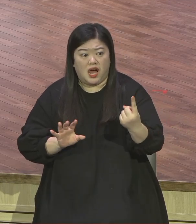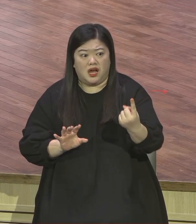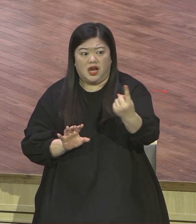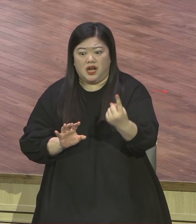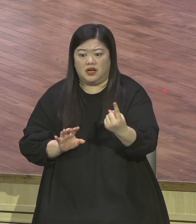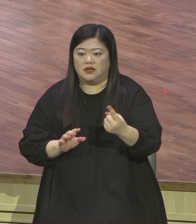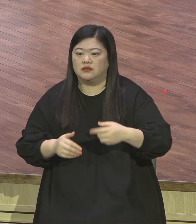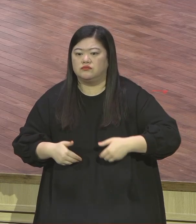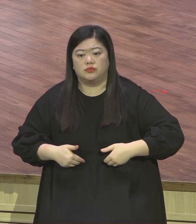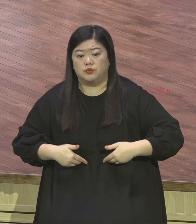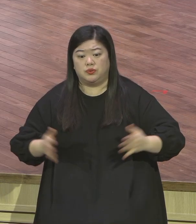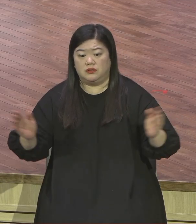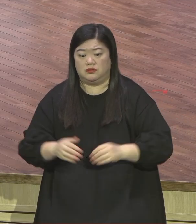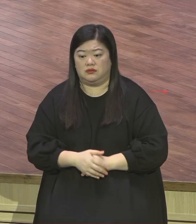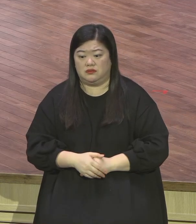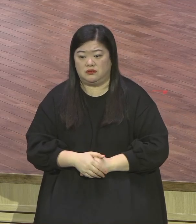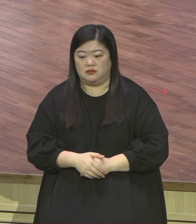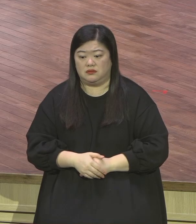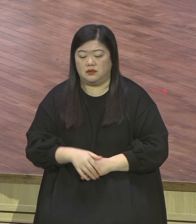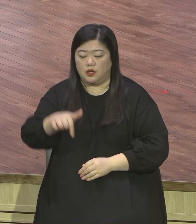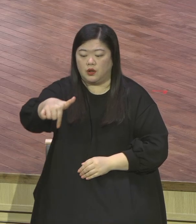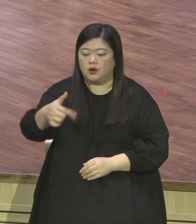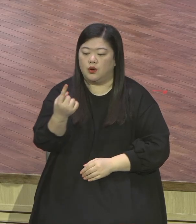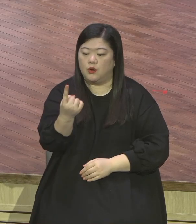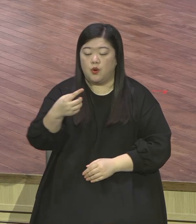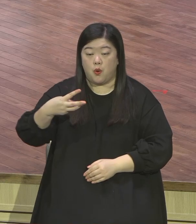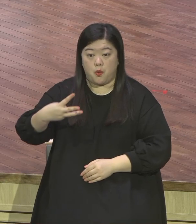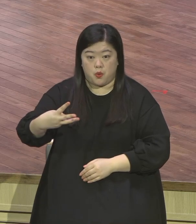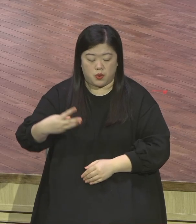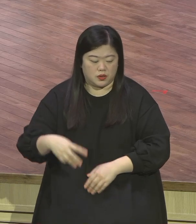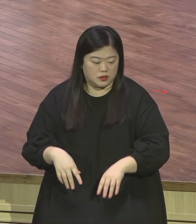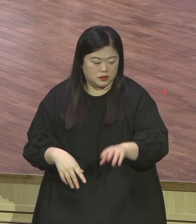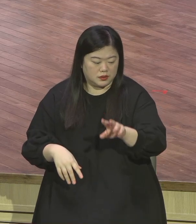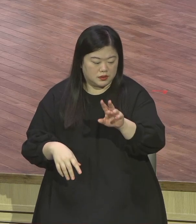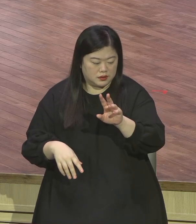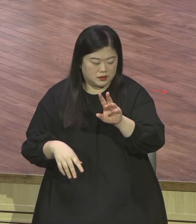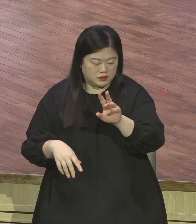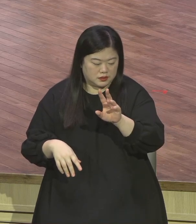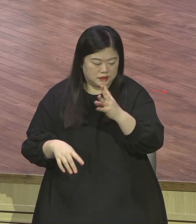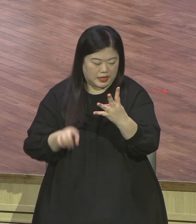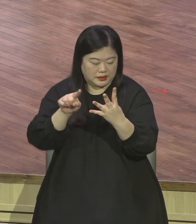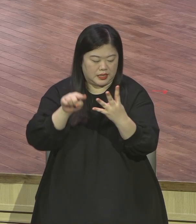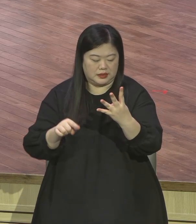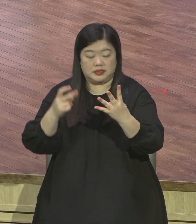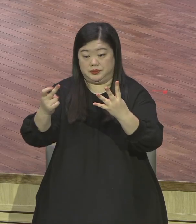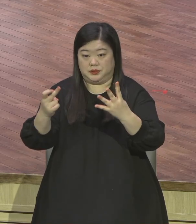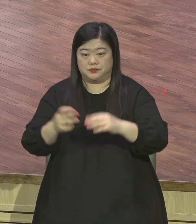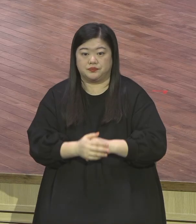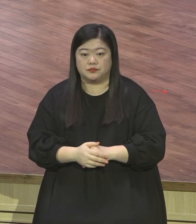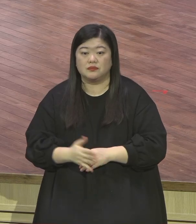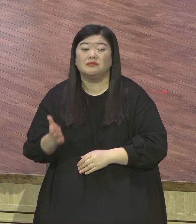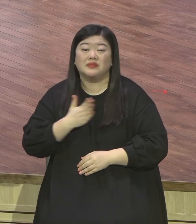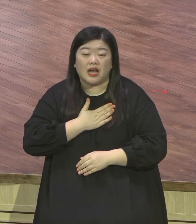골로세 4장 12월 13절에 이렇게 고백을 하죠 나는 비천에 취할 줄도 알고